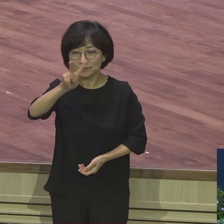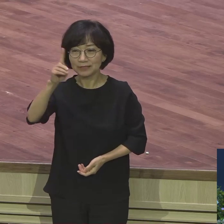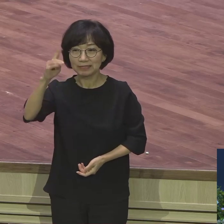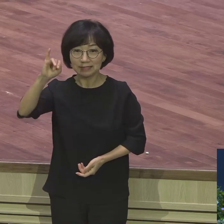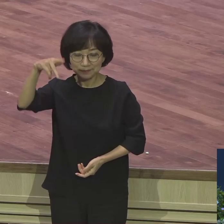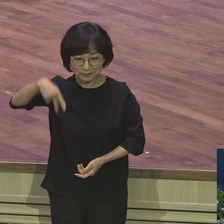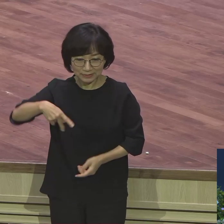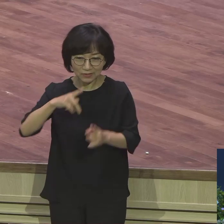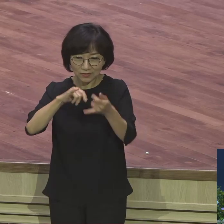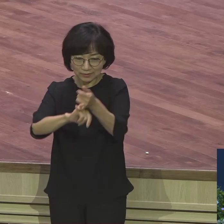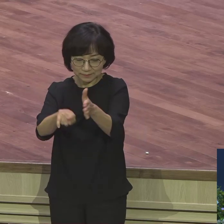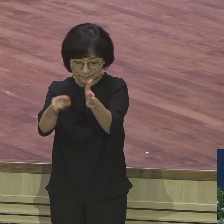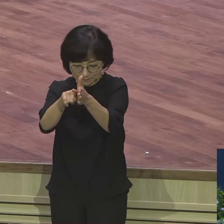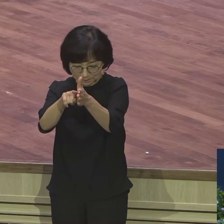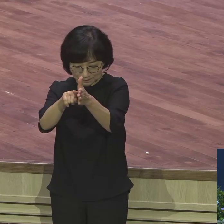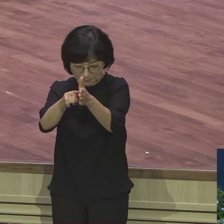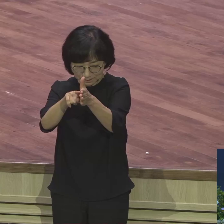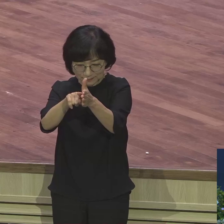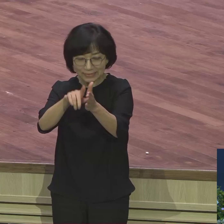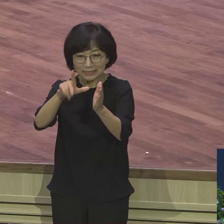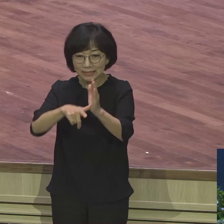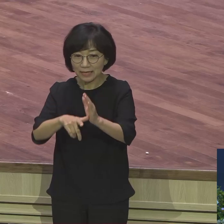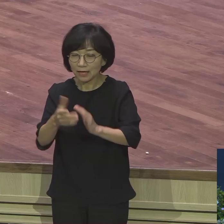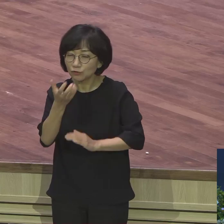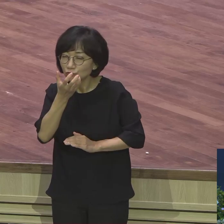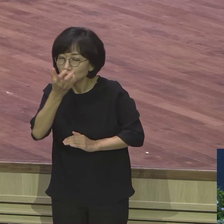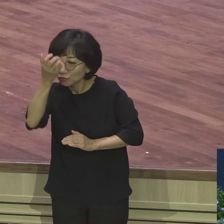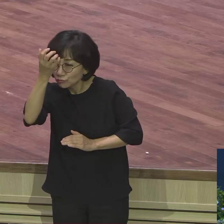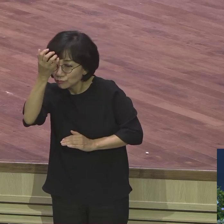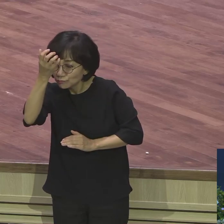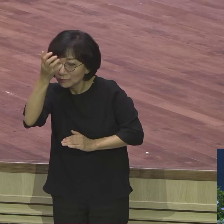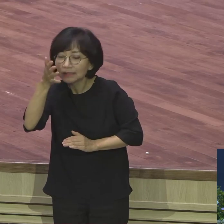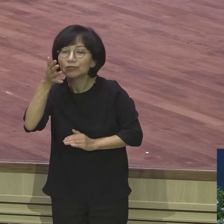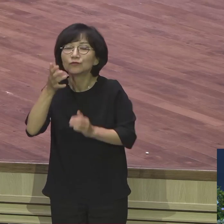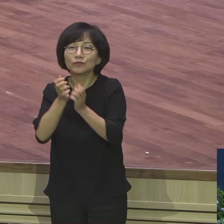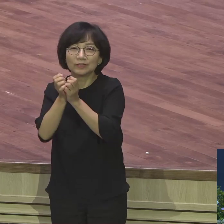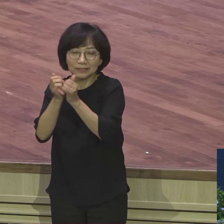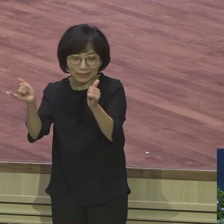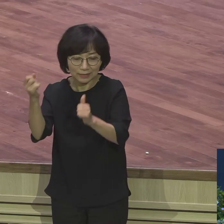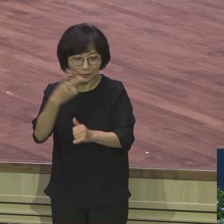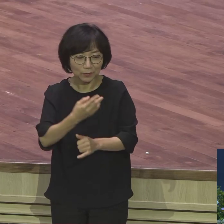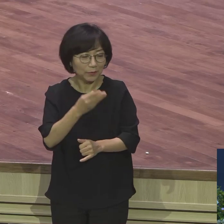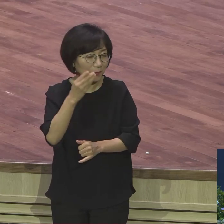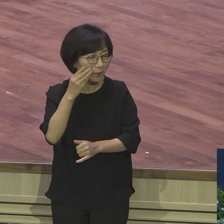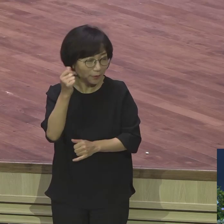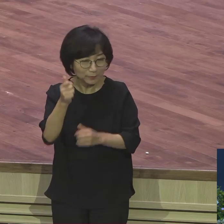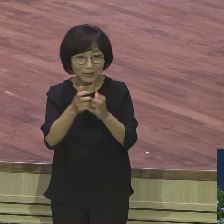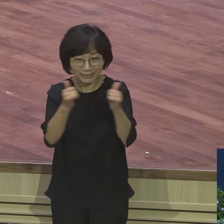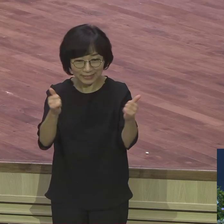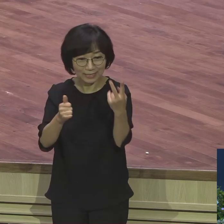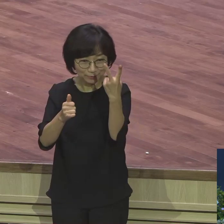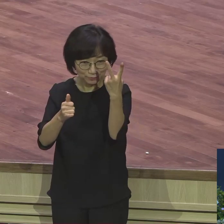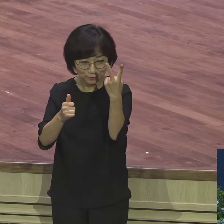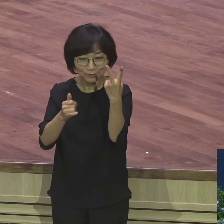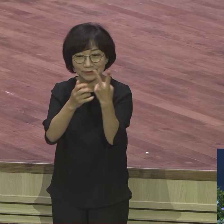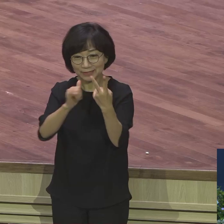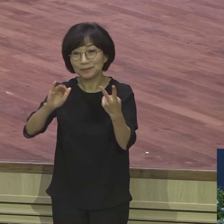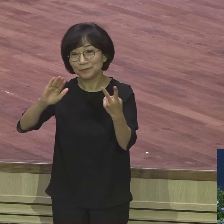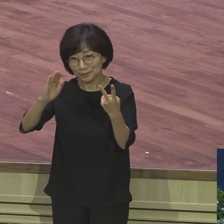꿈꾸는 자가 되기하고 또 뭐예요. 형통한 자의 삶을 살게 된다. 7월 8월 동안 랩런트 유언회가 각